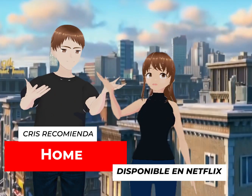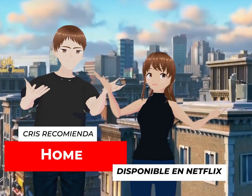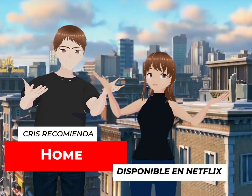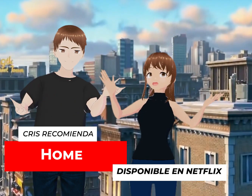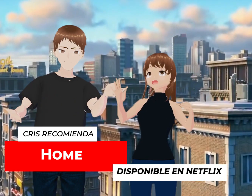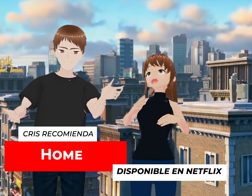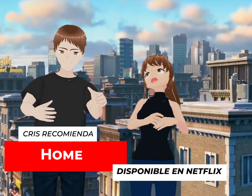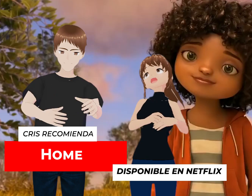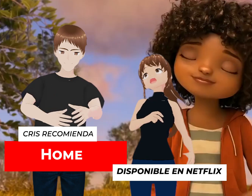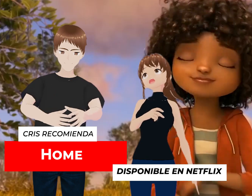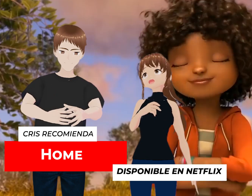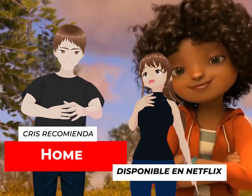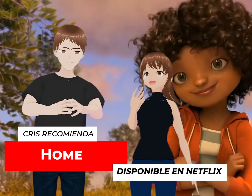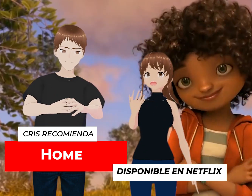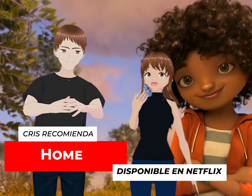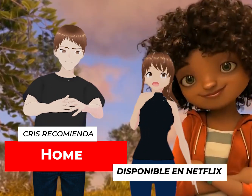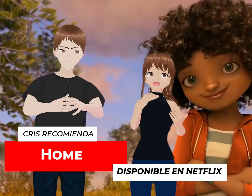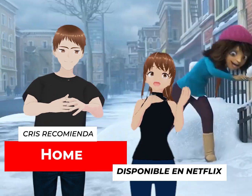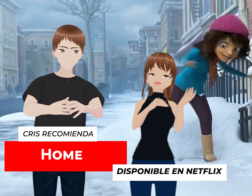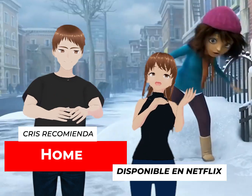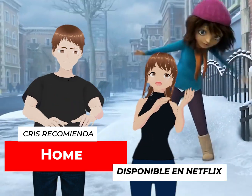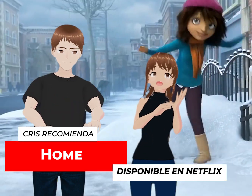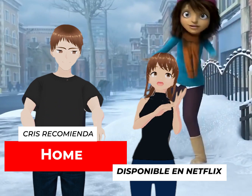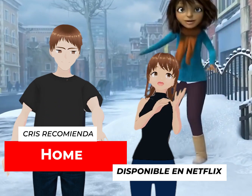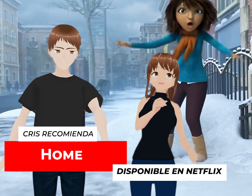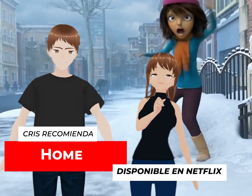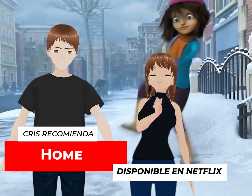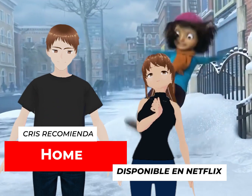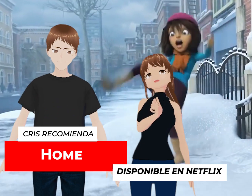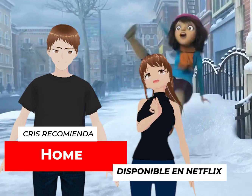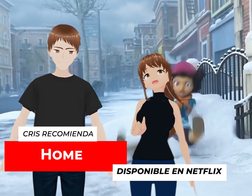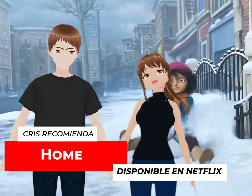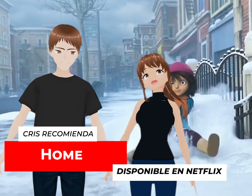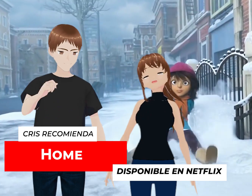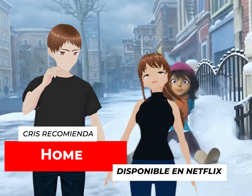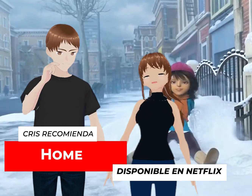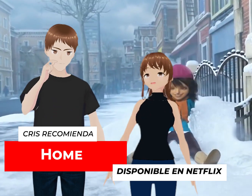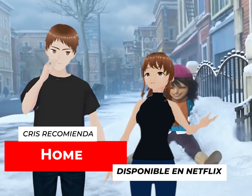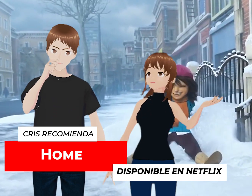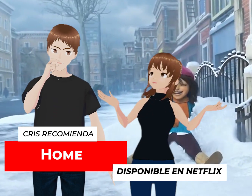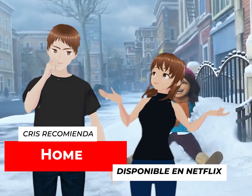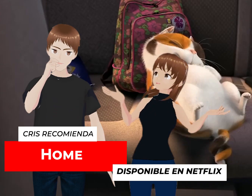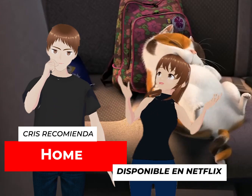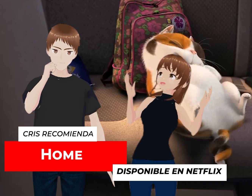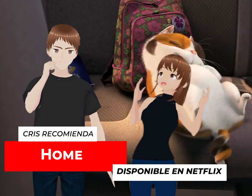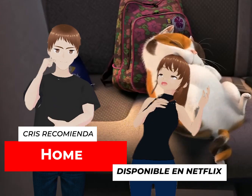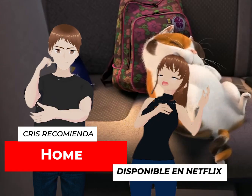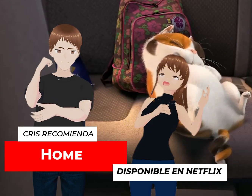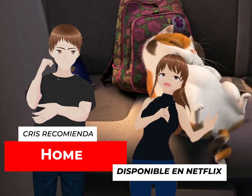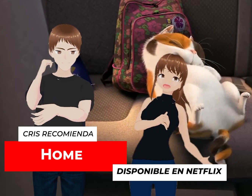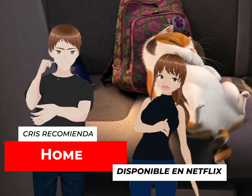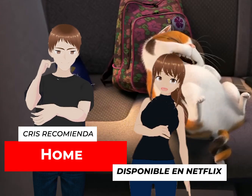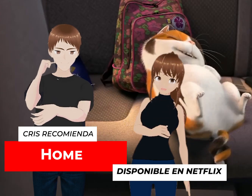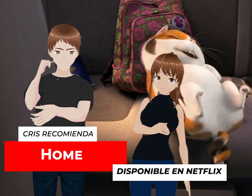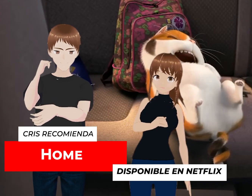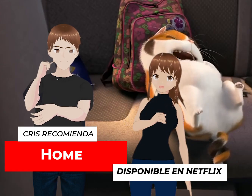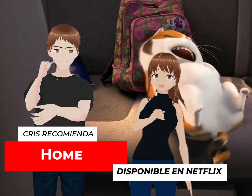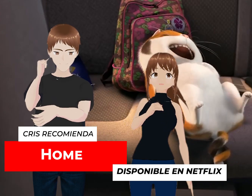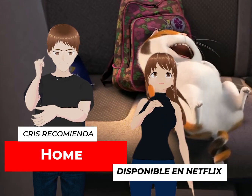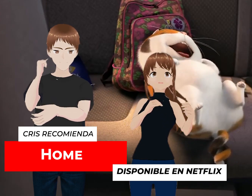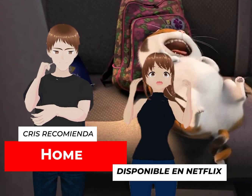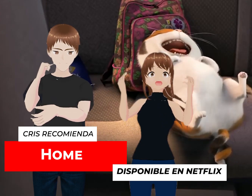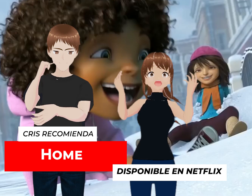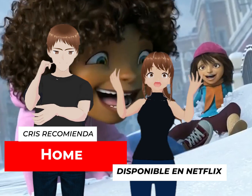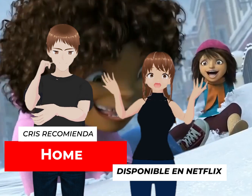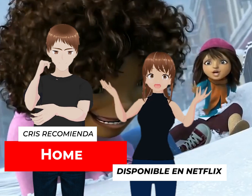Pero bueno, se trata de, pues, de una invasión alienígena, ¿no?